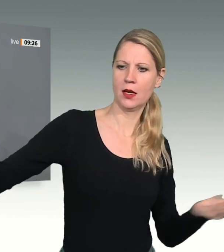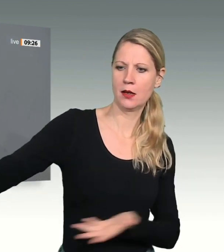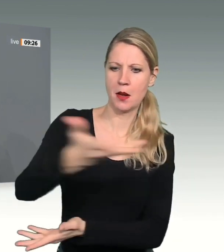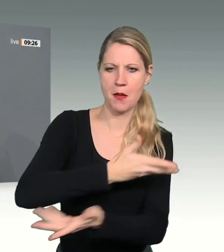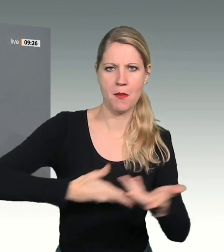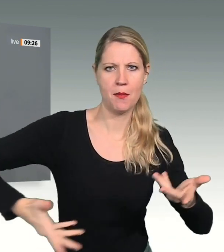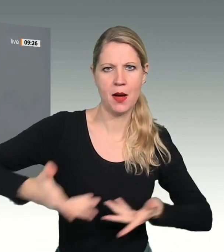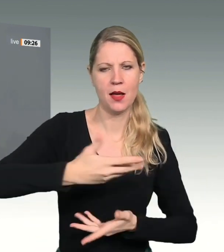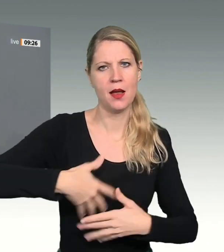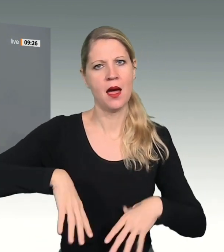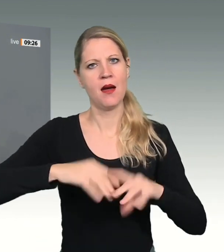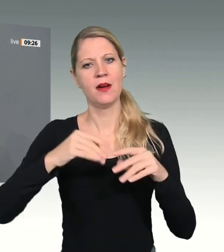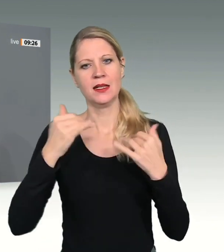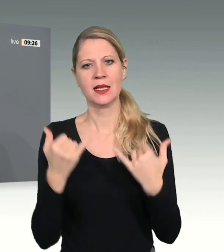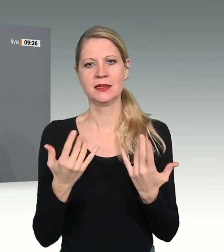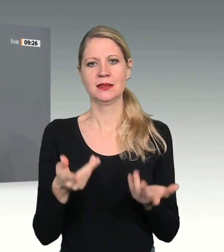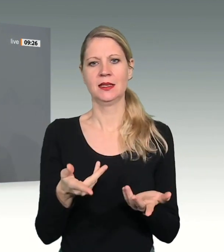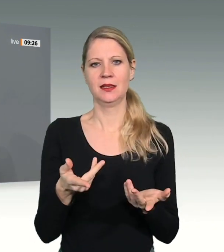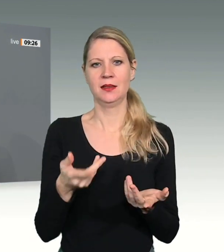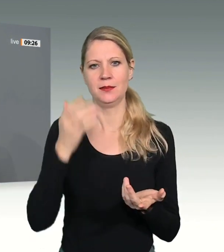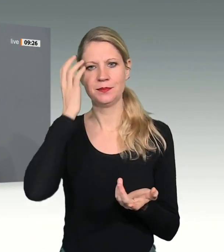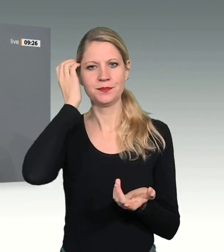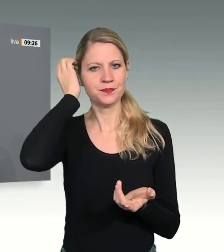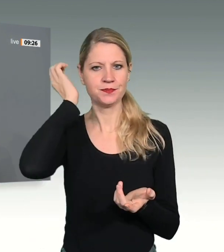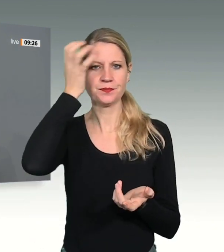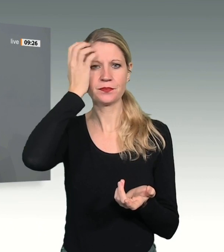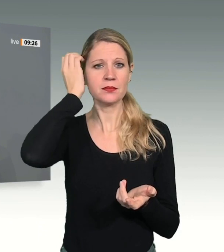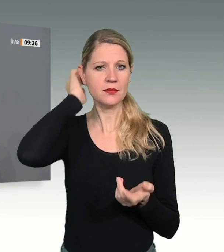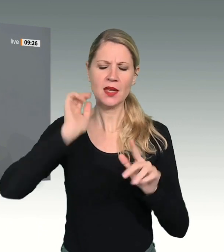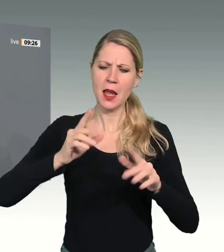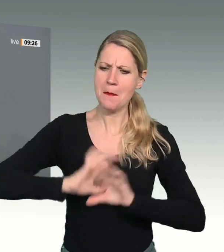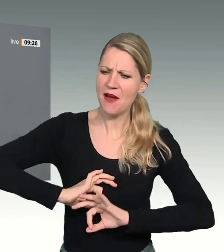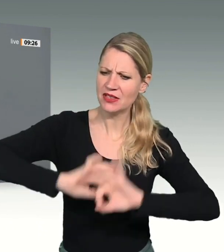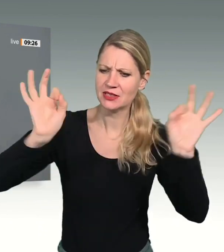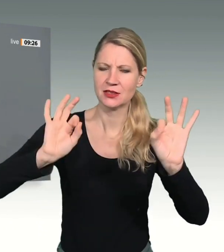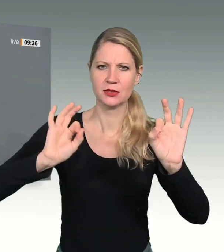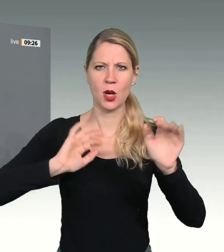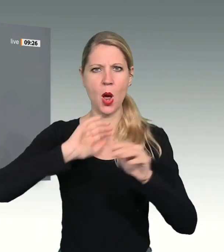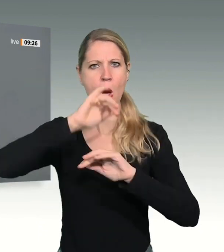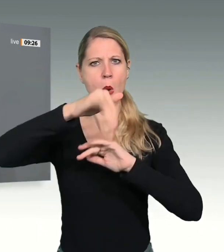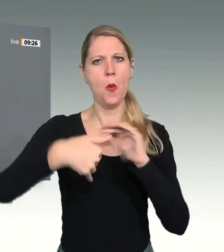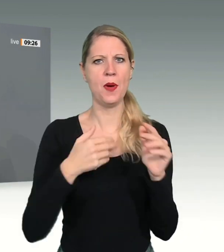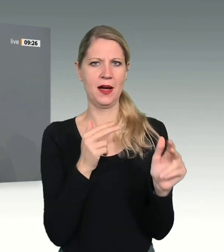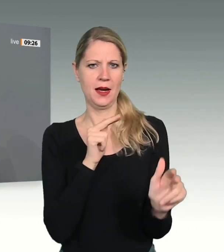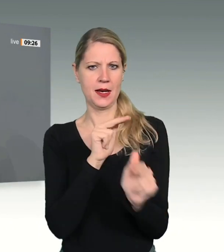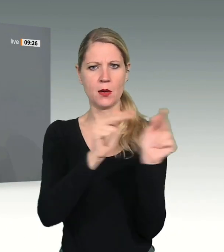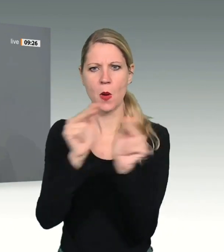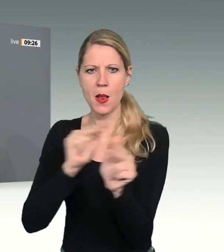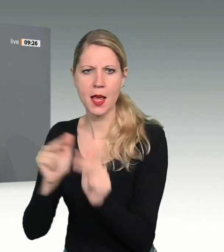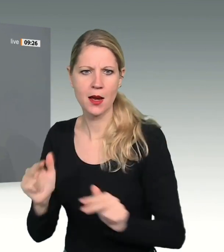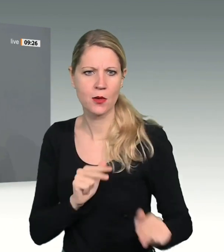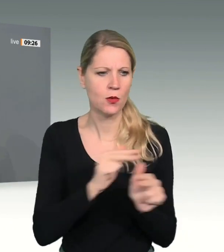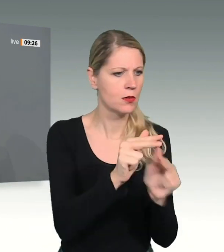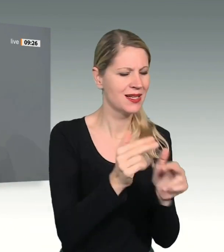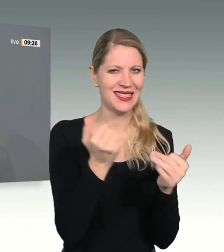perfektionistische Überregulierung, ähnlich dem gefesselten Riesen Gulliver, in zu vielem fast schon handlungsunfähig